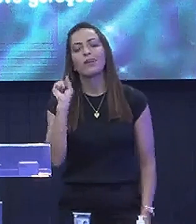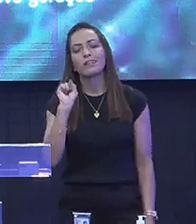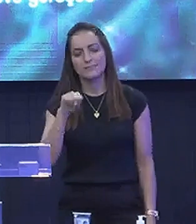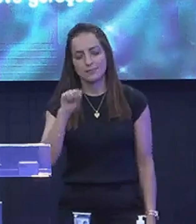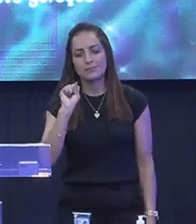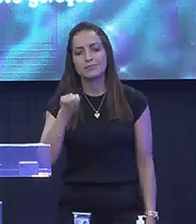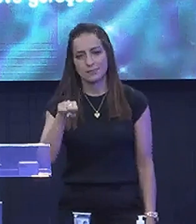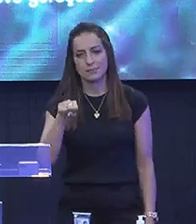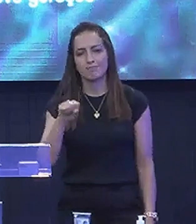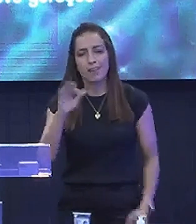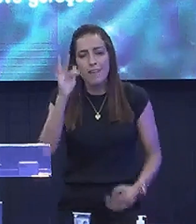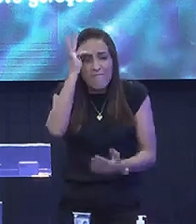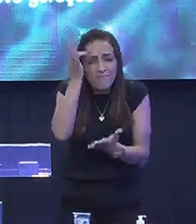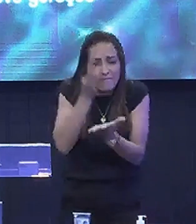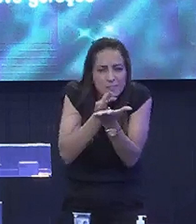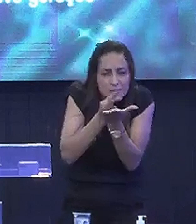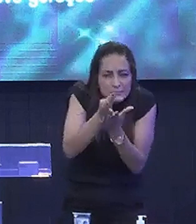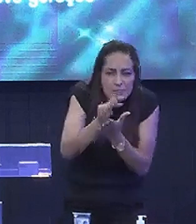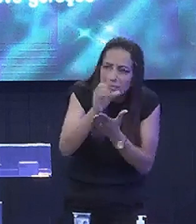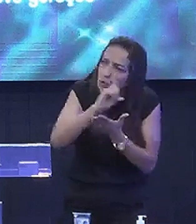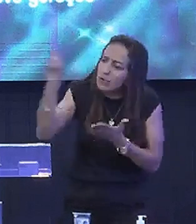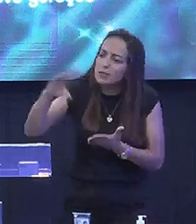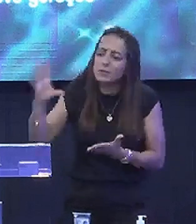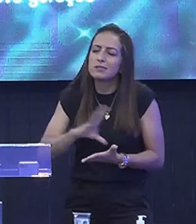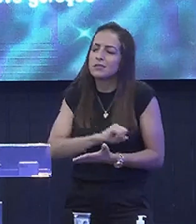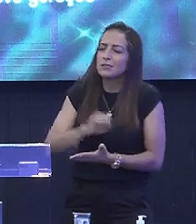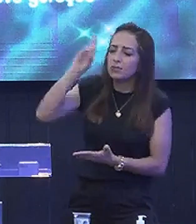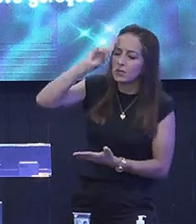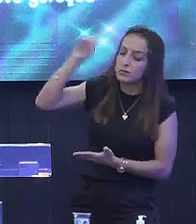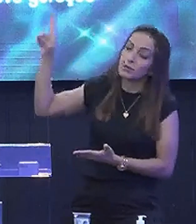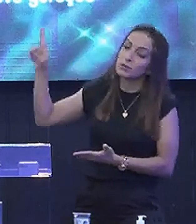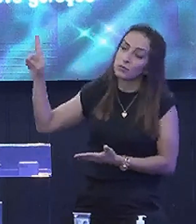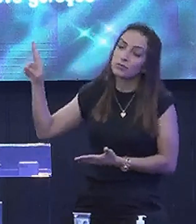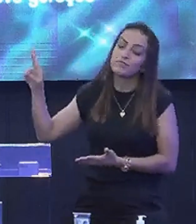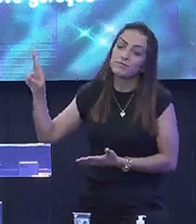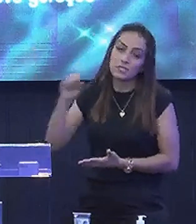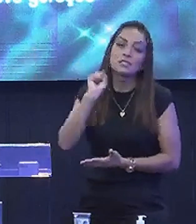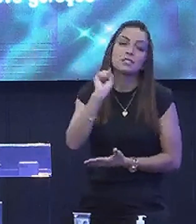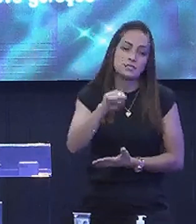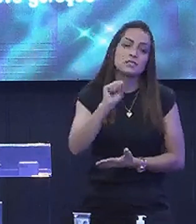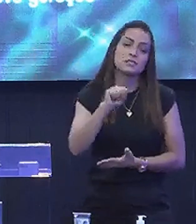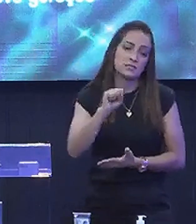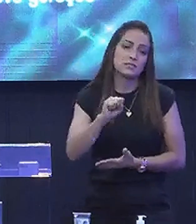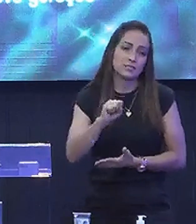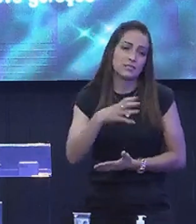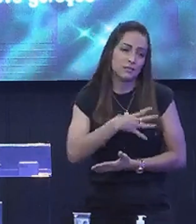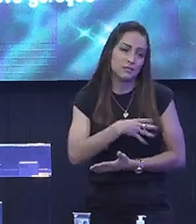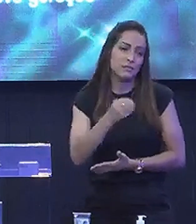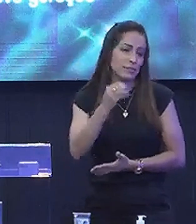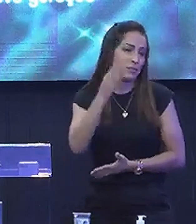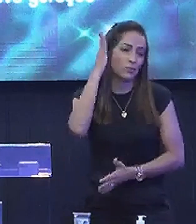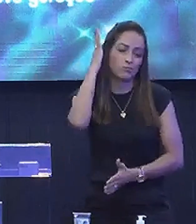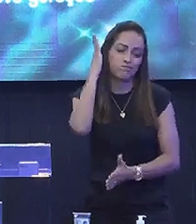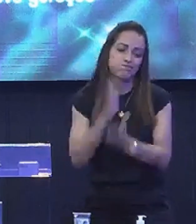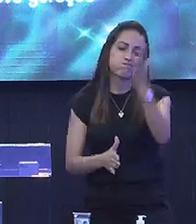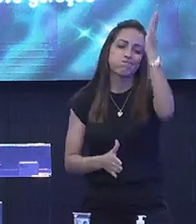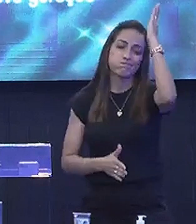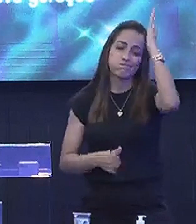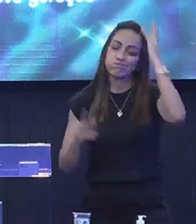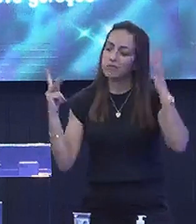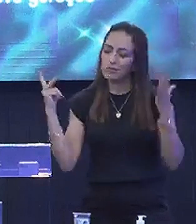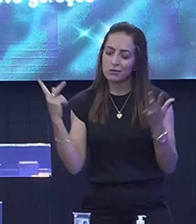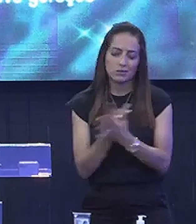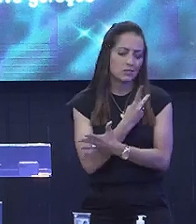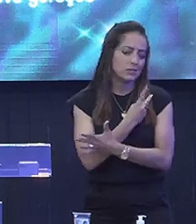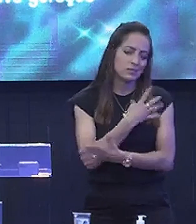A gente é fiel A Deus Amam o Senhor E mesmo assim Filho Voa pela janela E